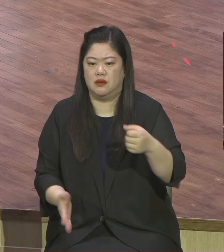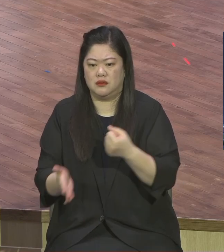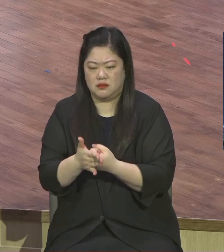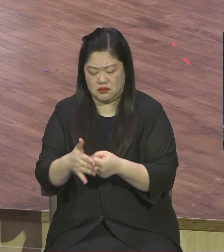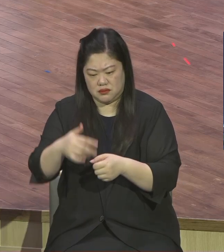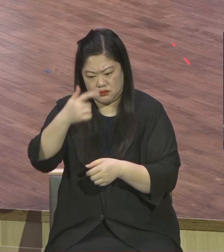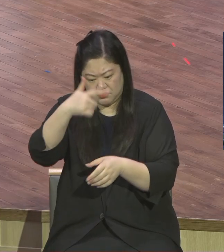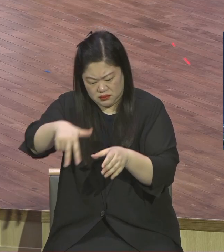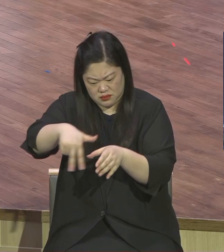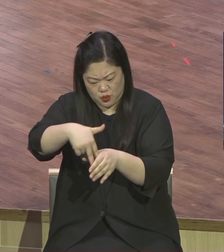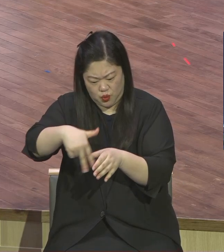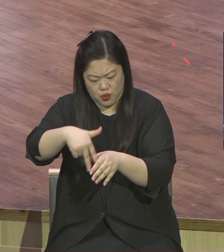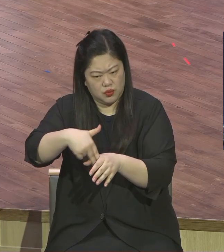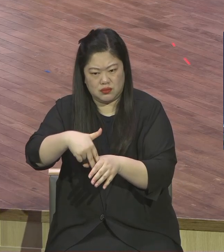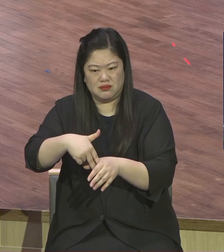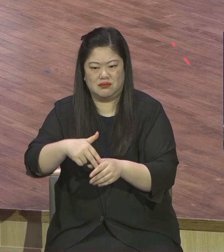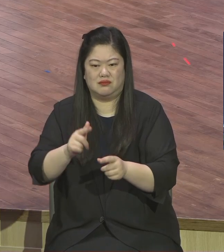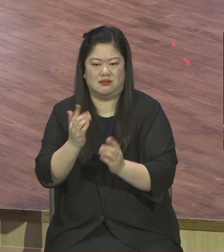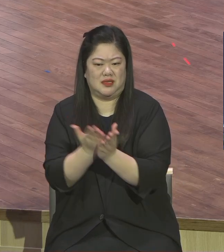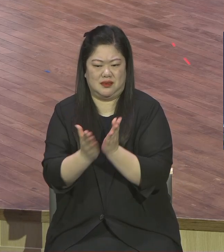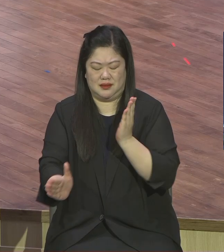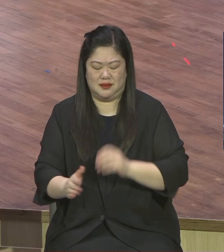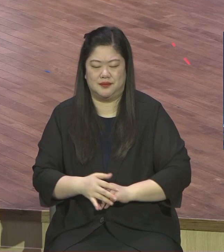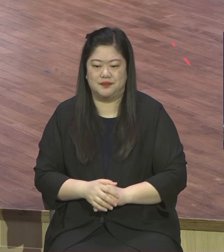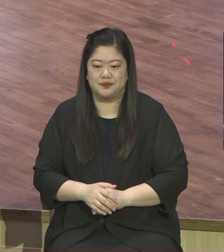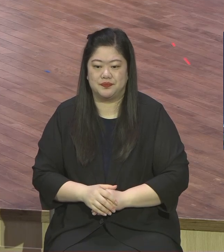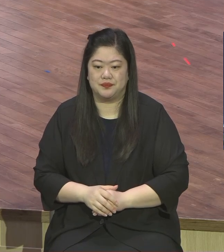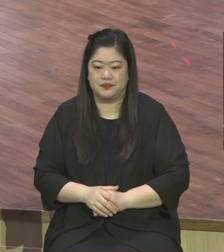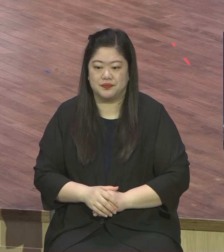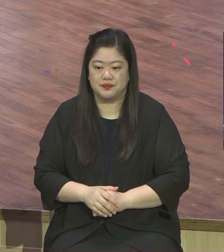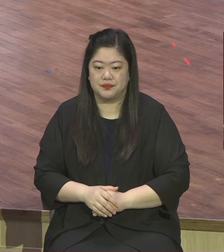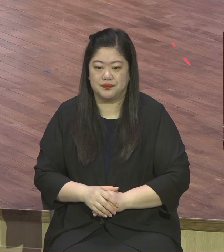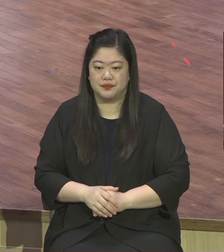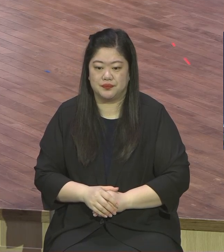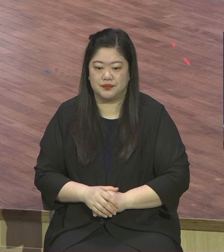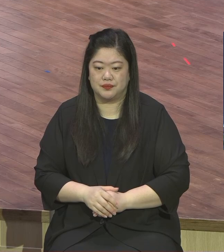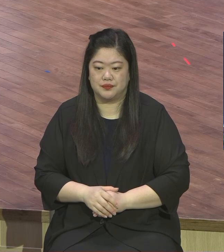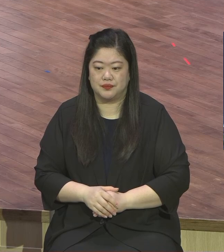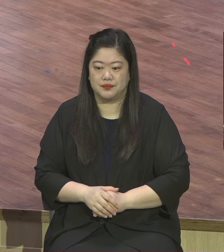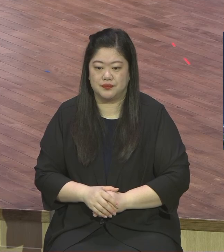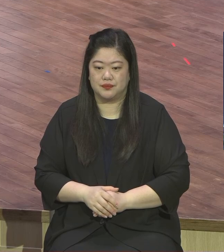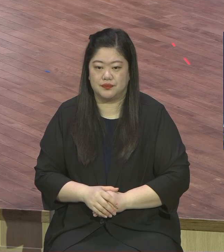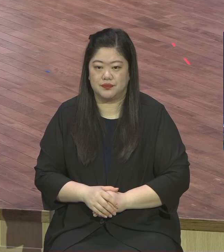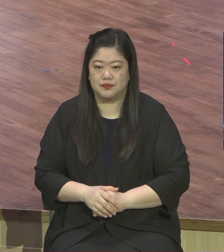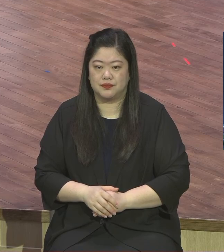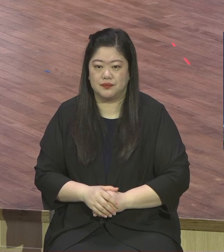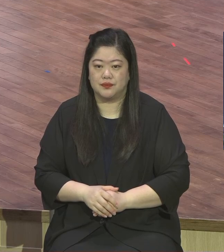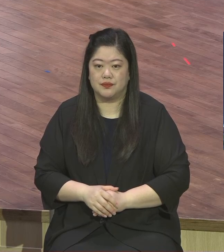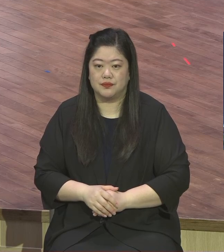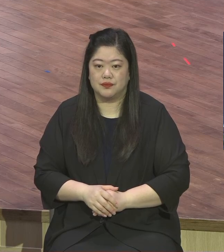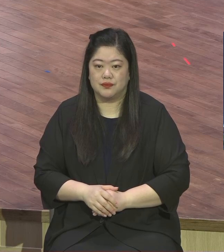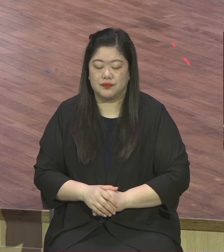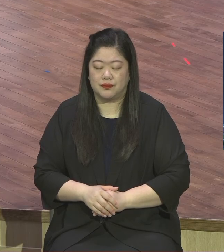그건 환자들이나 느껴요 환자들이나 심지어는 건강한 사람은 안 느껴요 그건 조절로 되는데 예수 영접하는 게